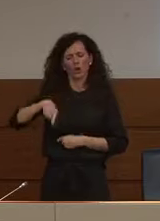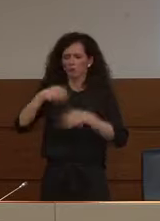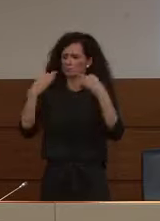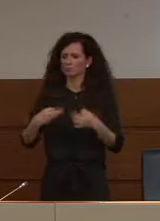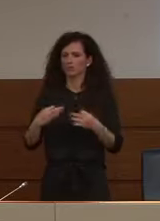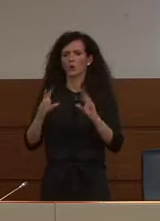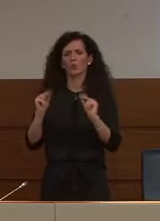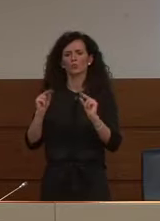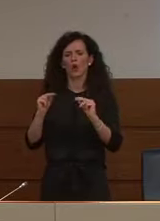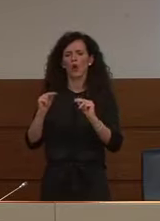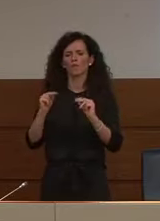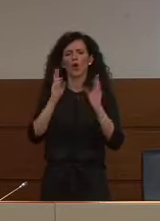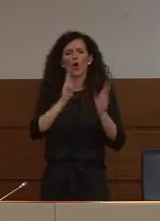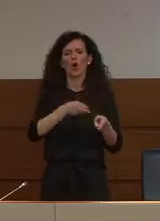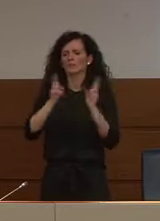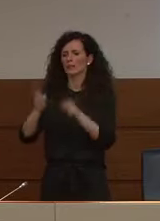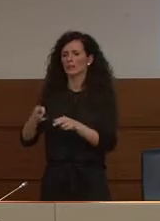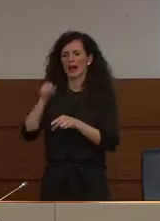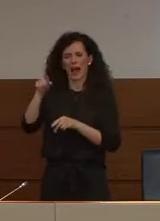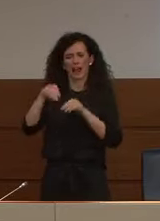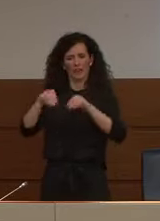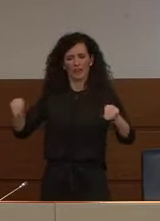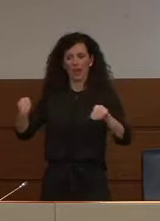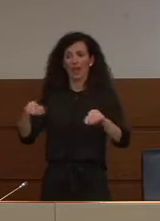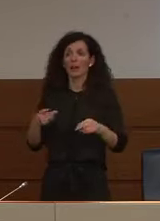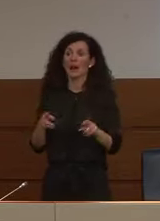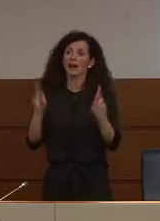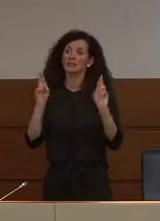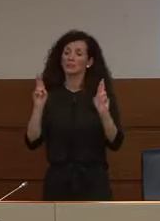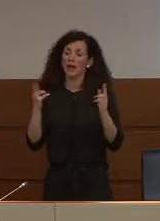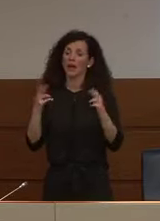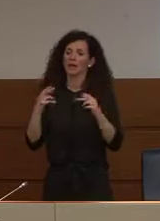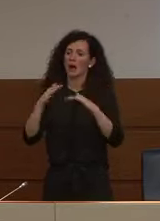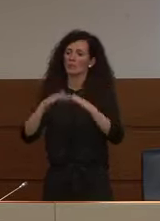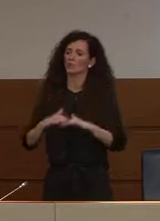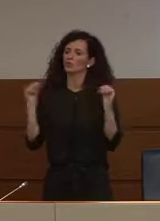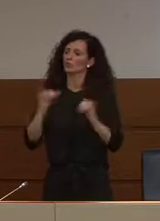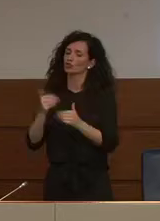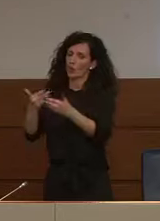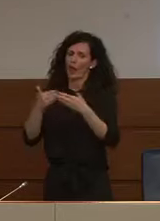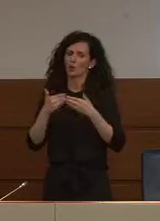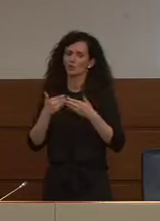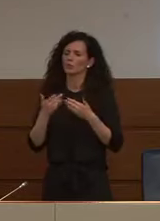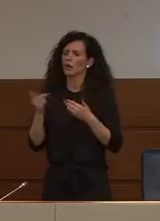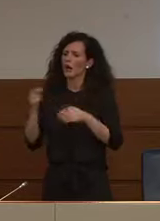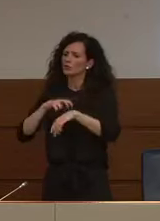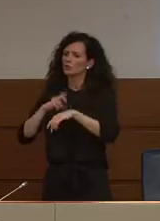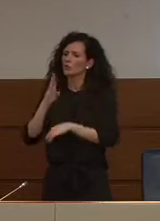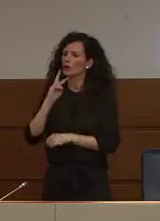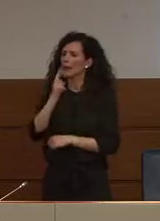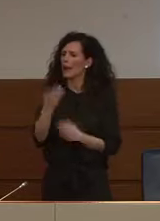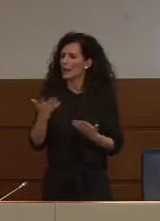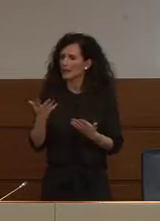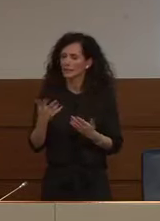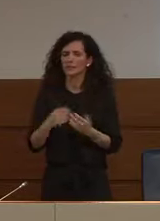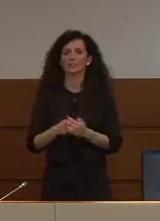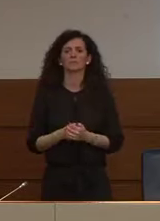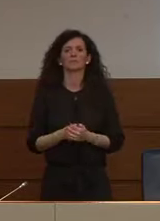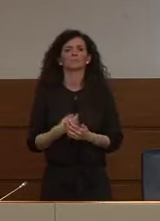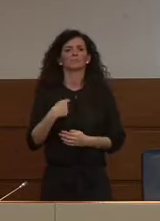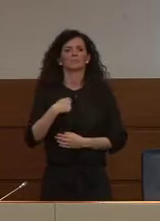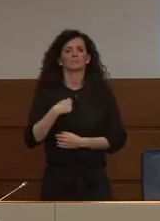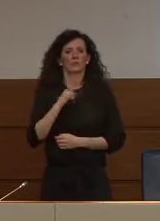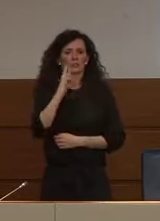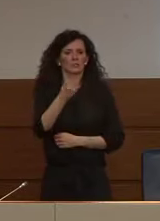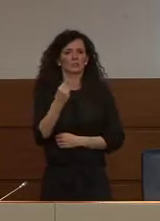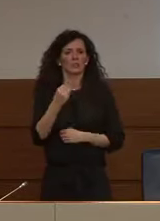fatto alla fiera speriamo che la protezione civile ci aiuti che cosa risponde che la questione